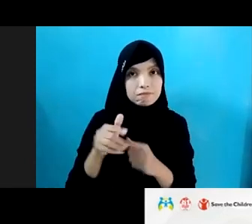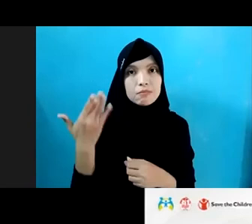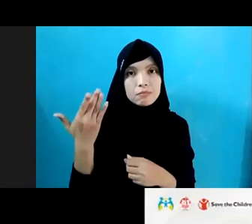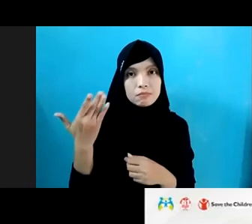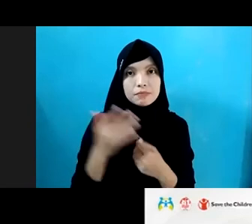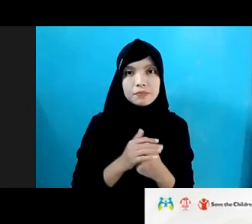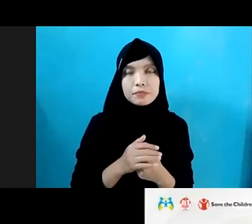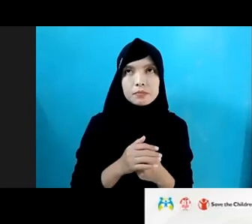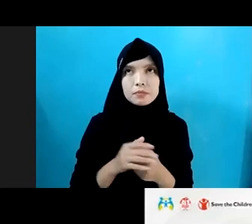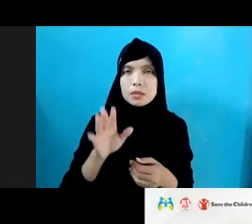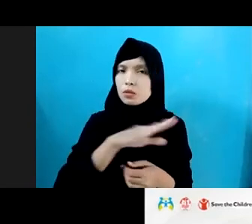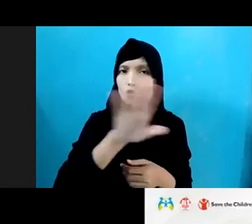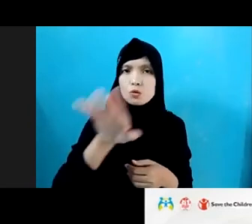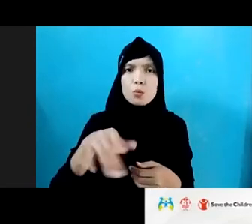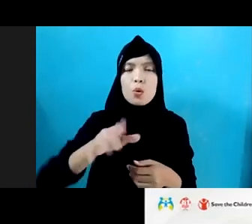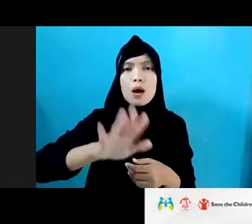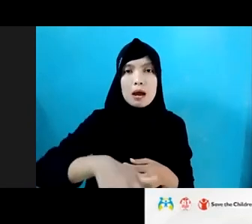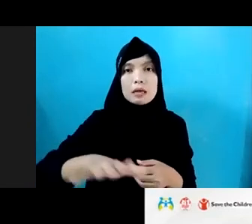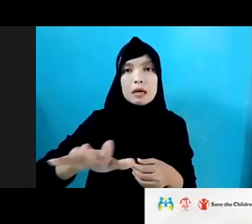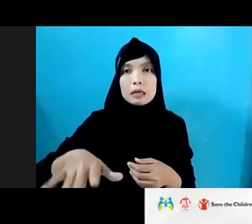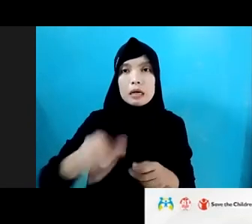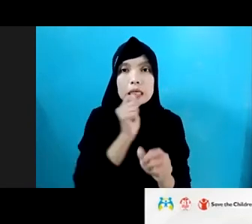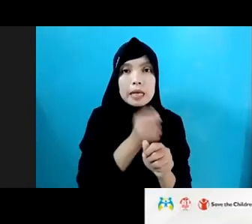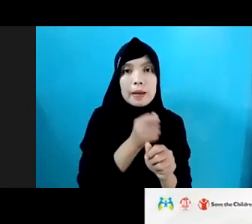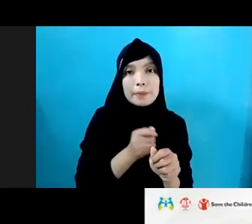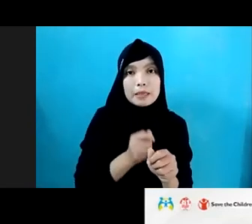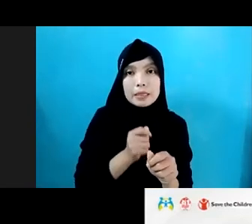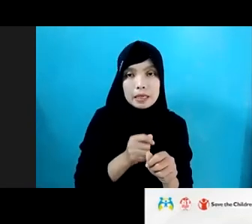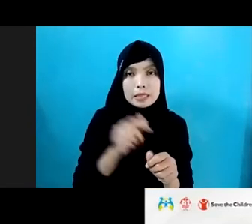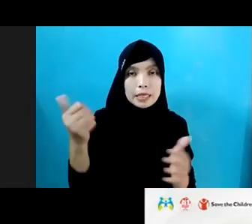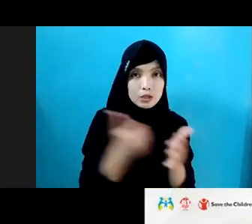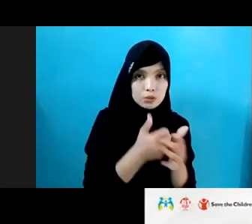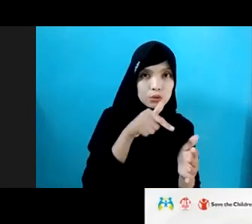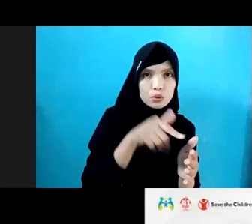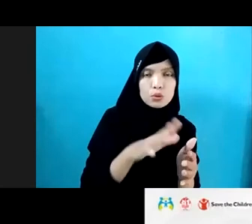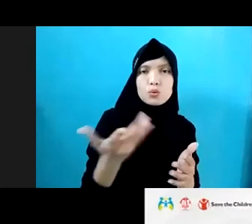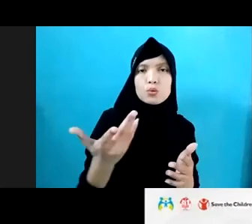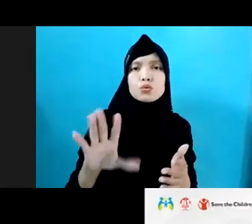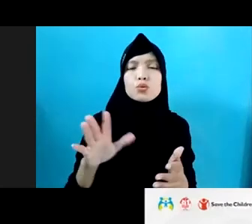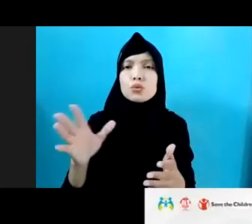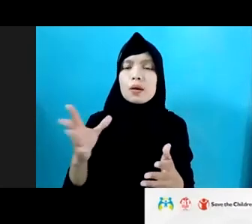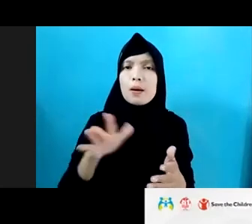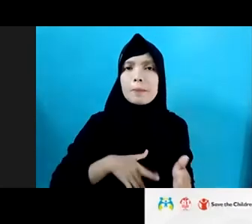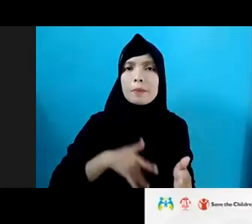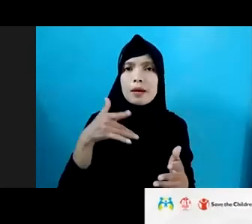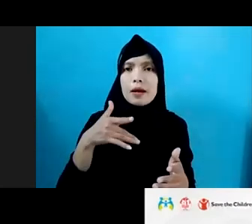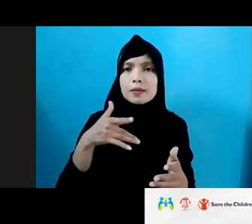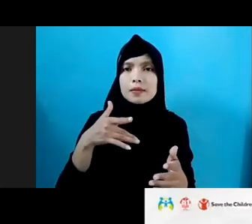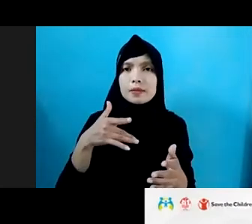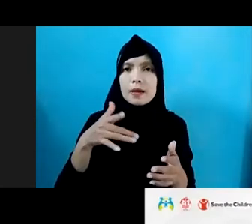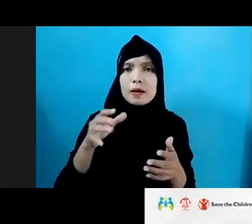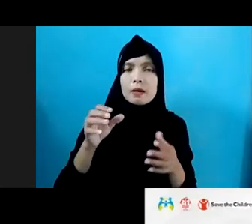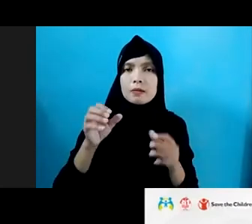tadi akhirnya harus direhabilitasi di darat, itu mereka sudah sangat mengalami awalnya, mereka expose semua